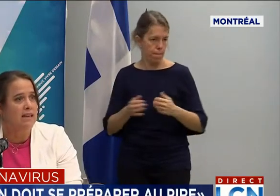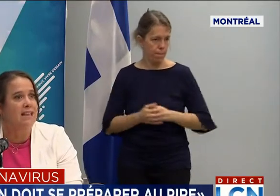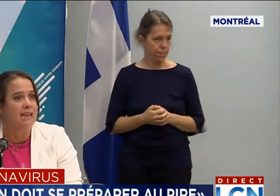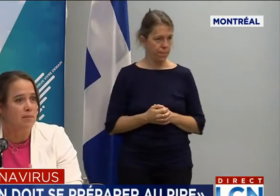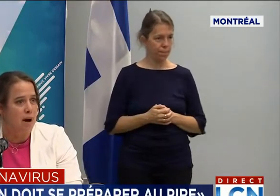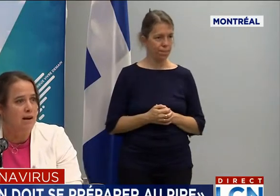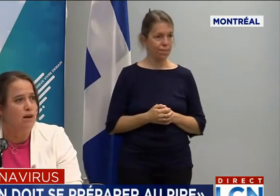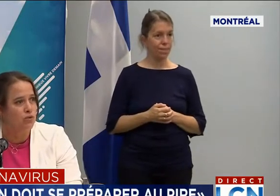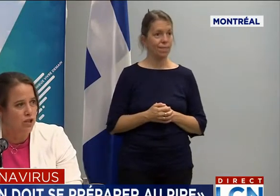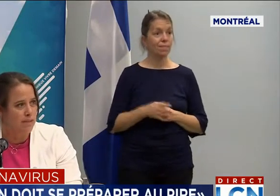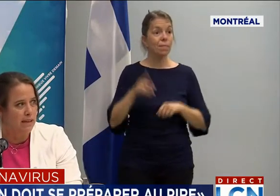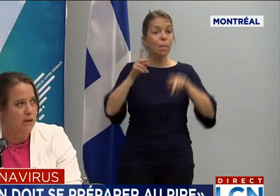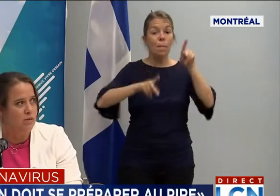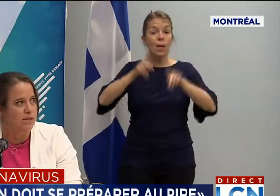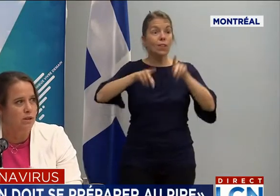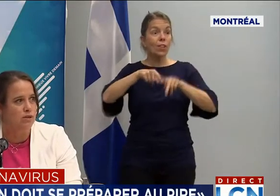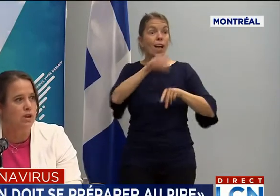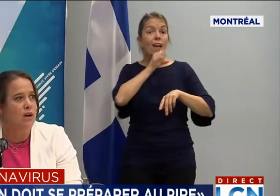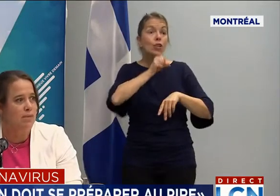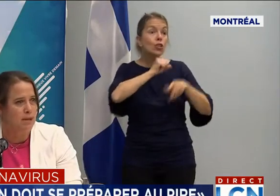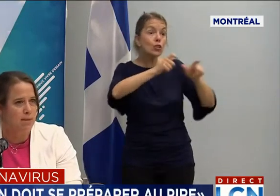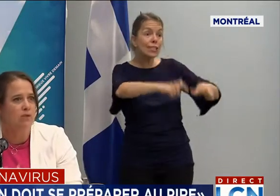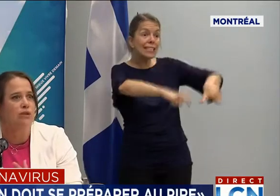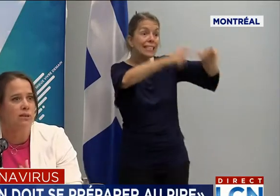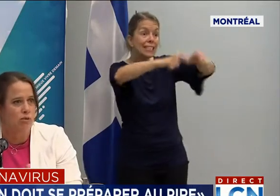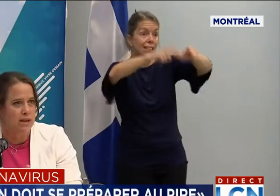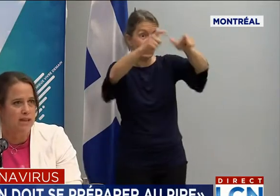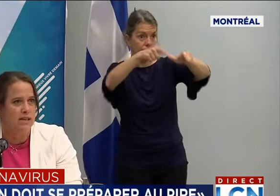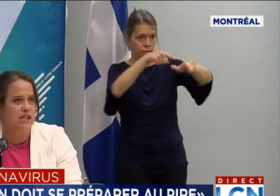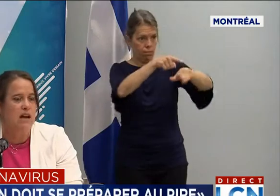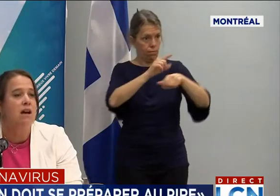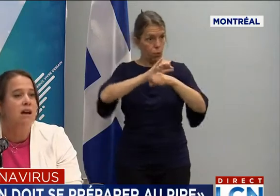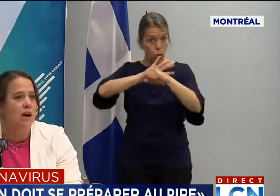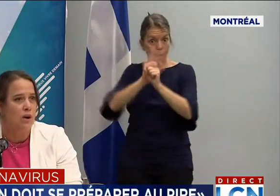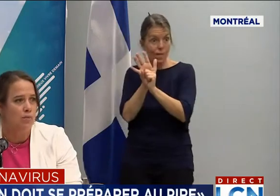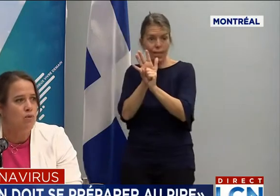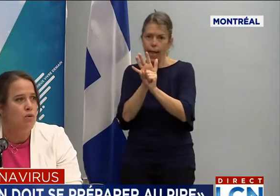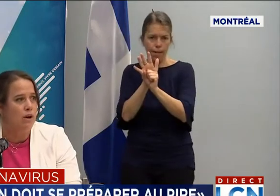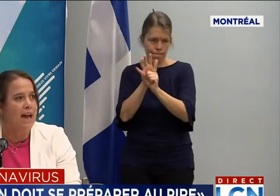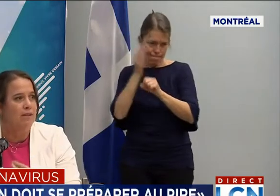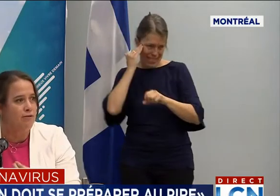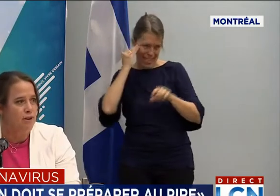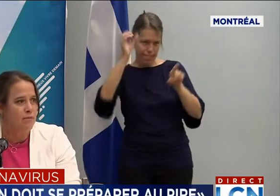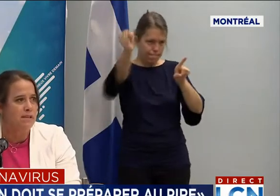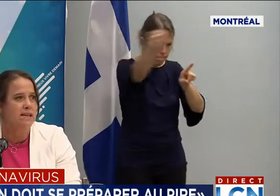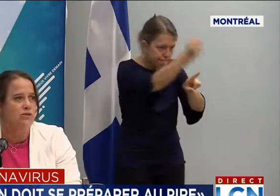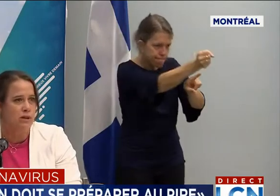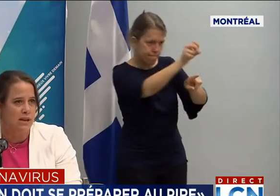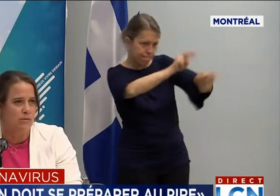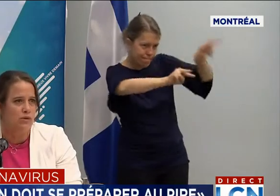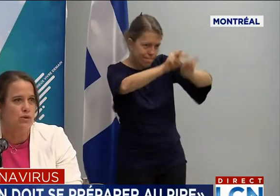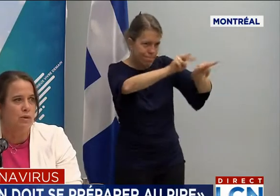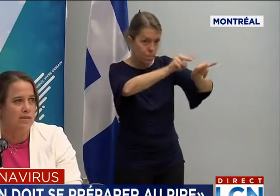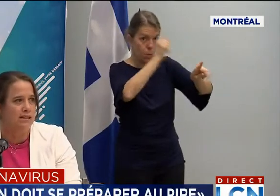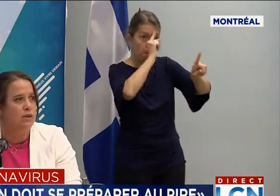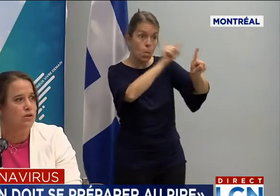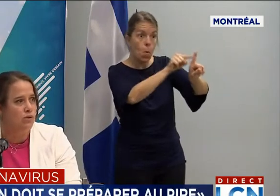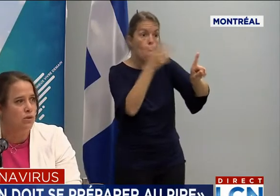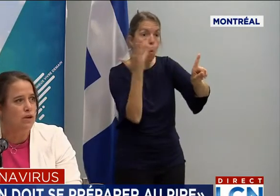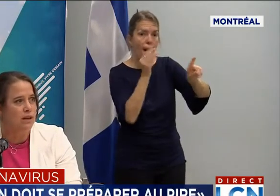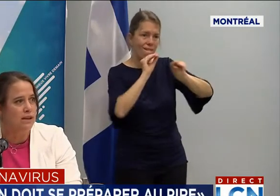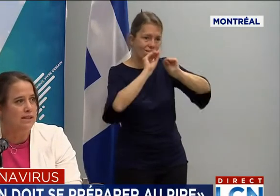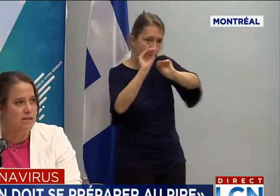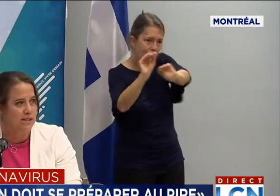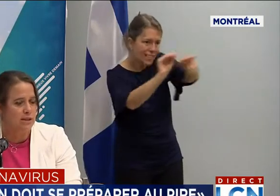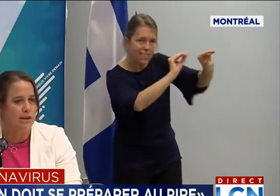aînés qui n'étaient pas encore touchés par des grosses éclosions. Rapidement, on a déployé des gens pour aller former, s'assurer que les mesures de prévention et